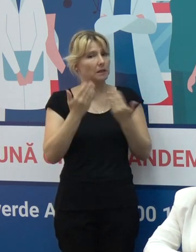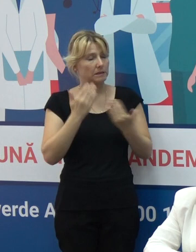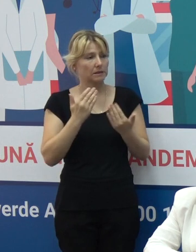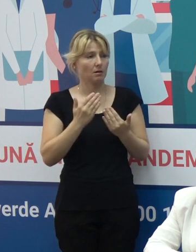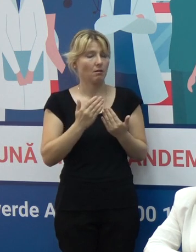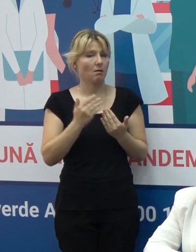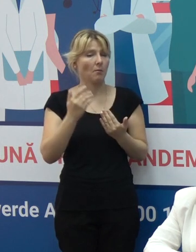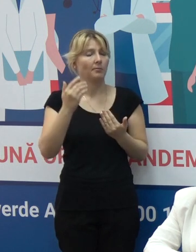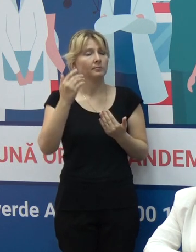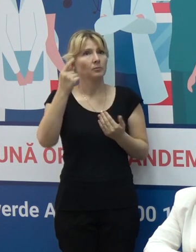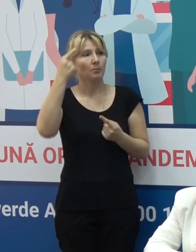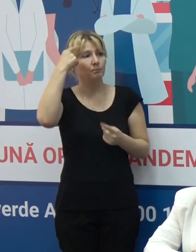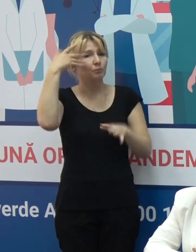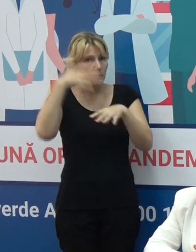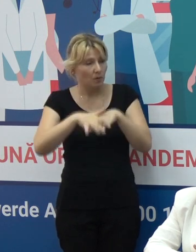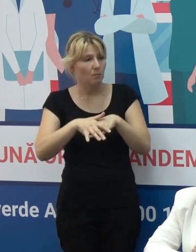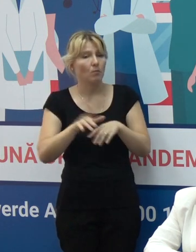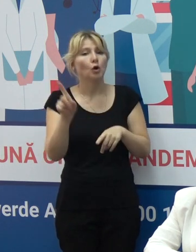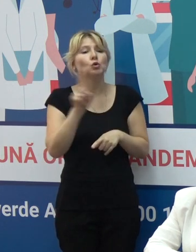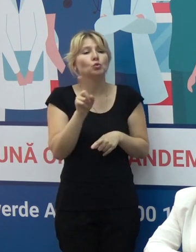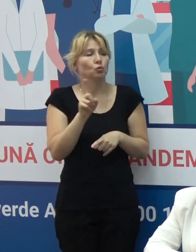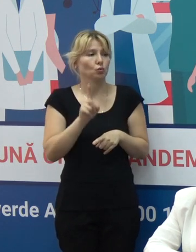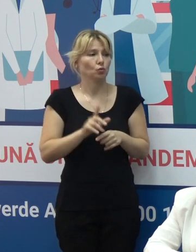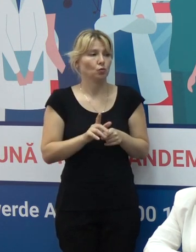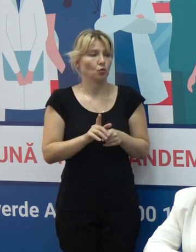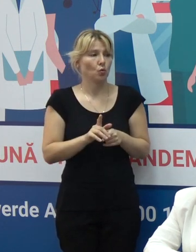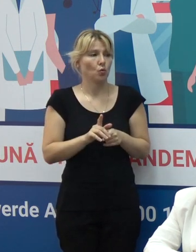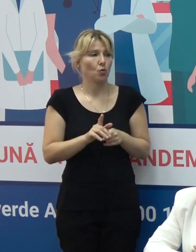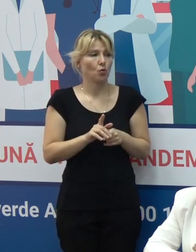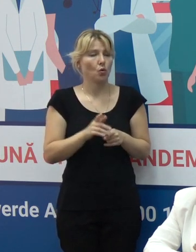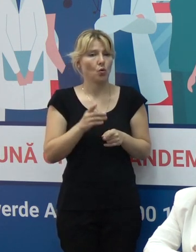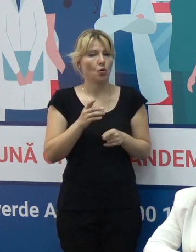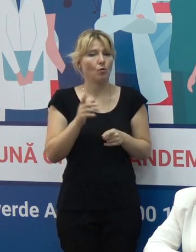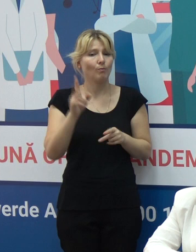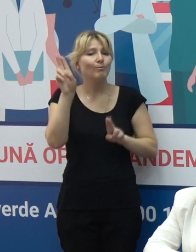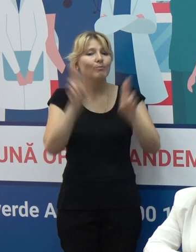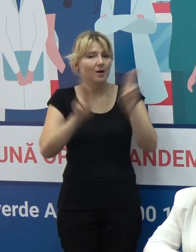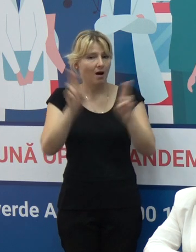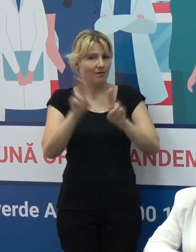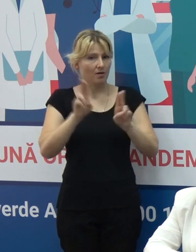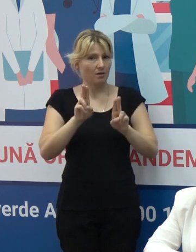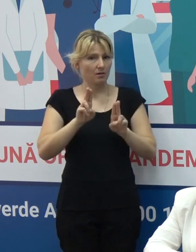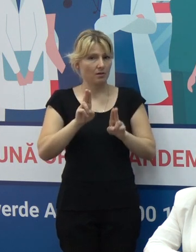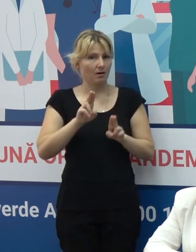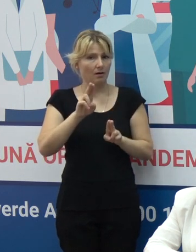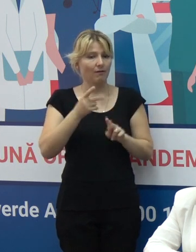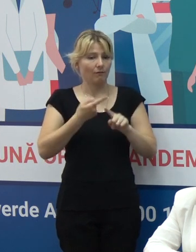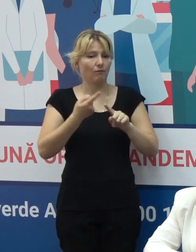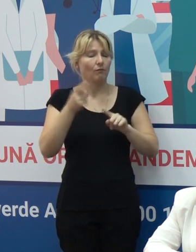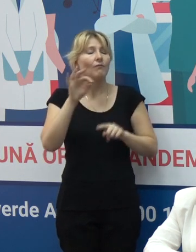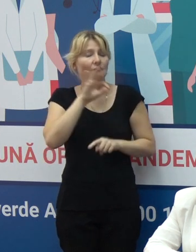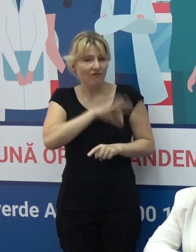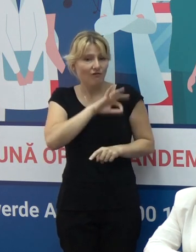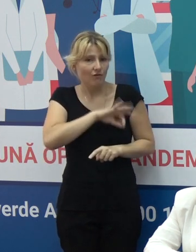trebuie să înțelegem cu toții că măsura respectivă este foarte eficientă doar